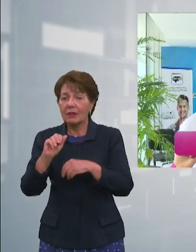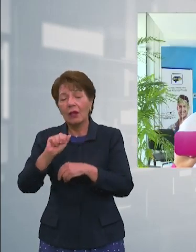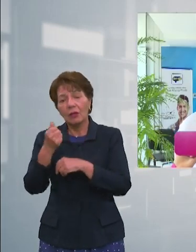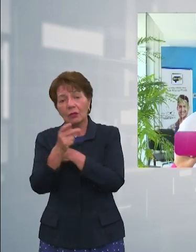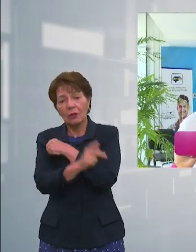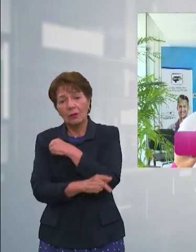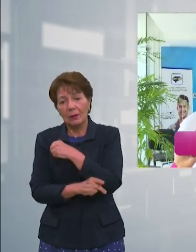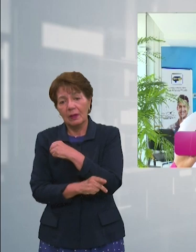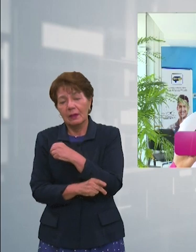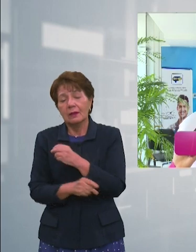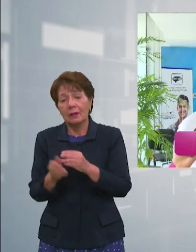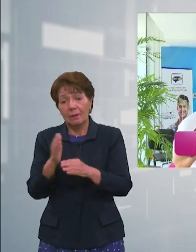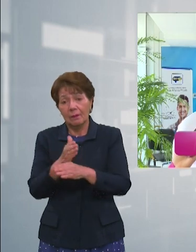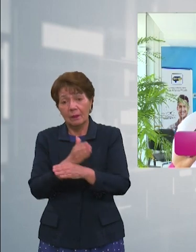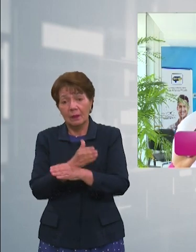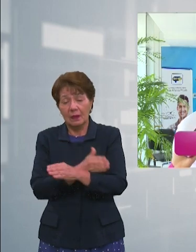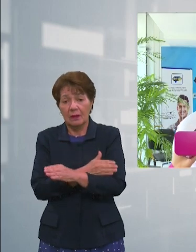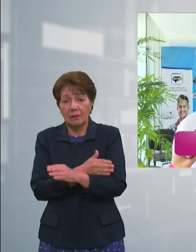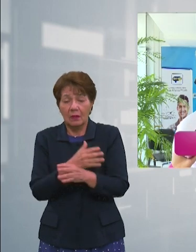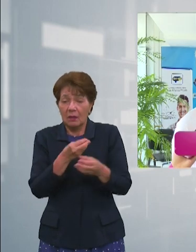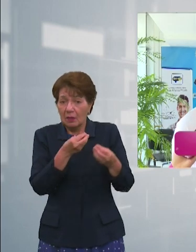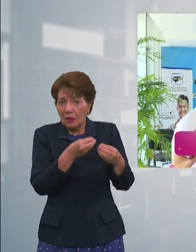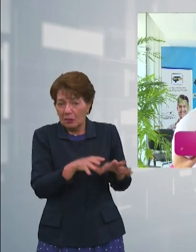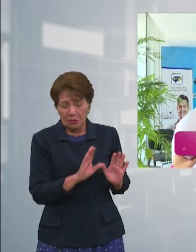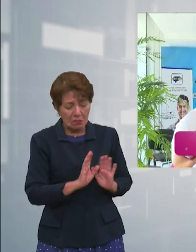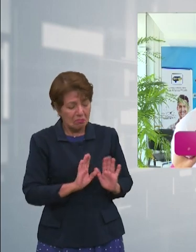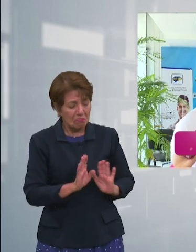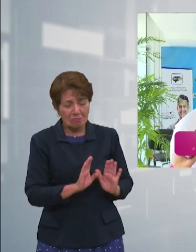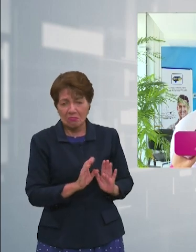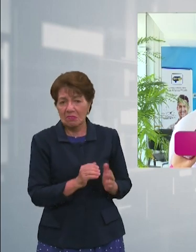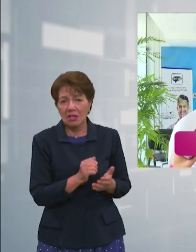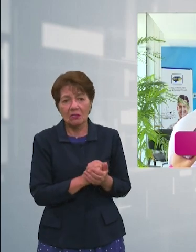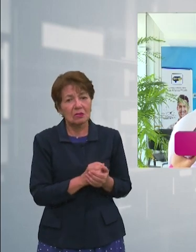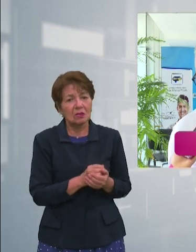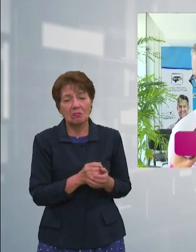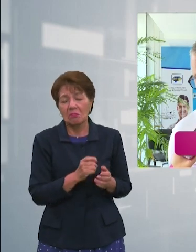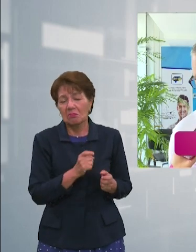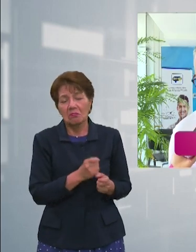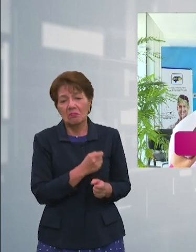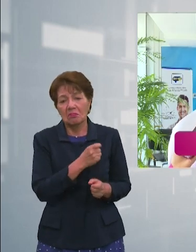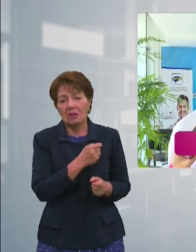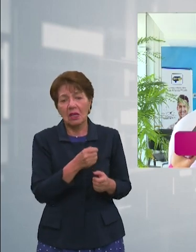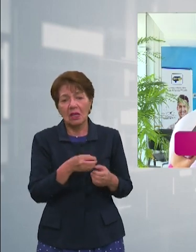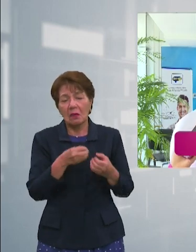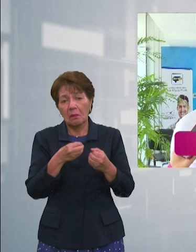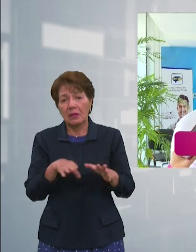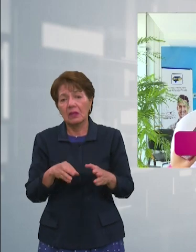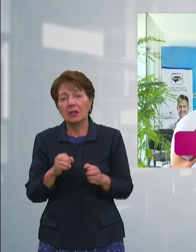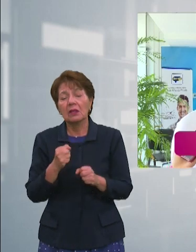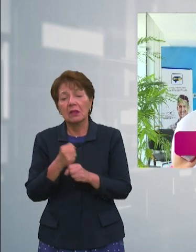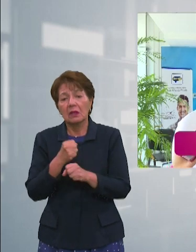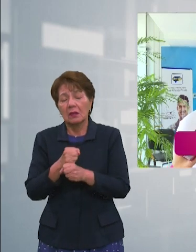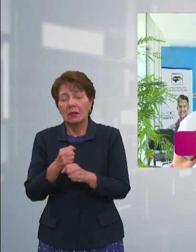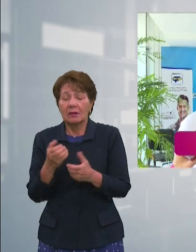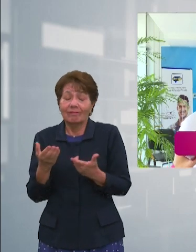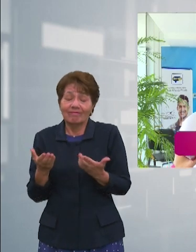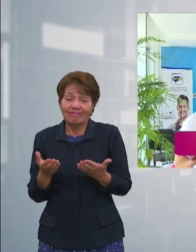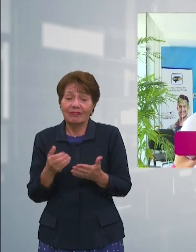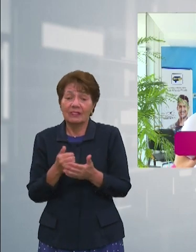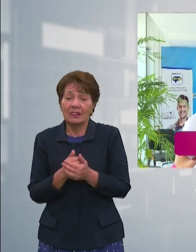perdió el volumen que ya se perdió no se recupera eso es lastimosamente tenemos la pérdida de empleo pérdida de divisas generadas también ya no se van a recuperar